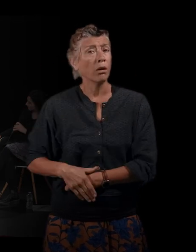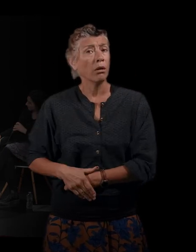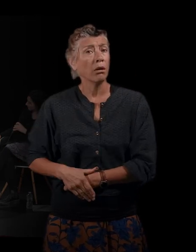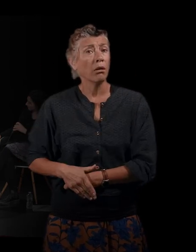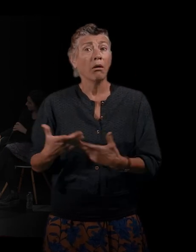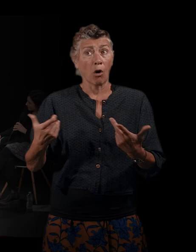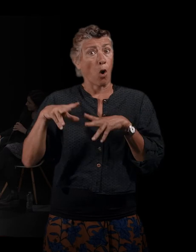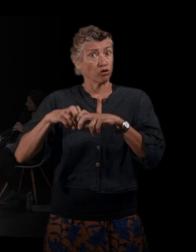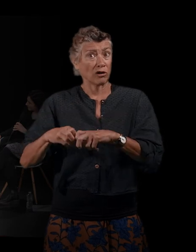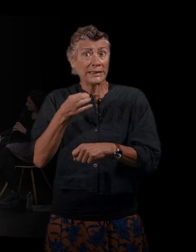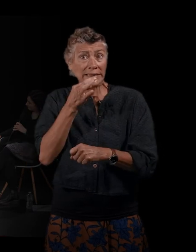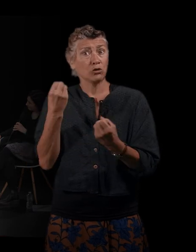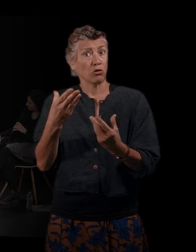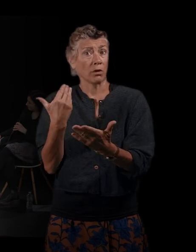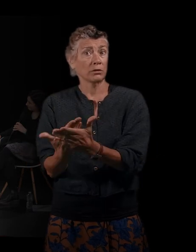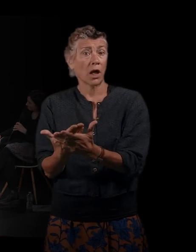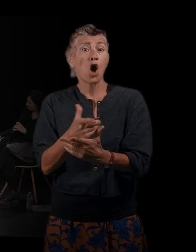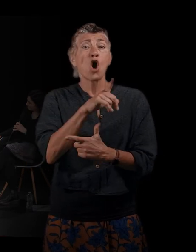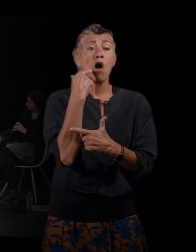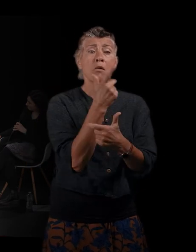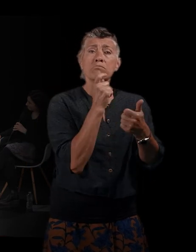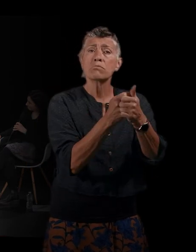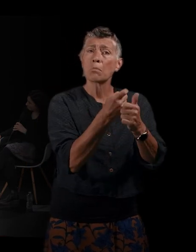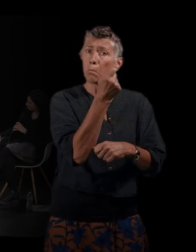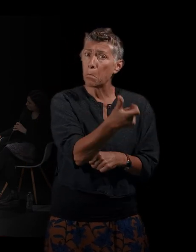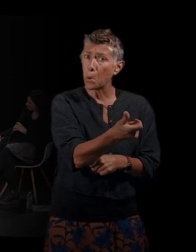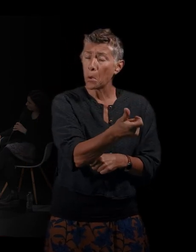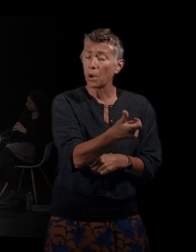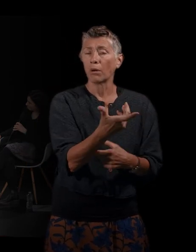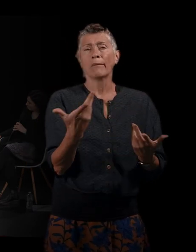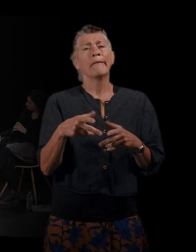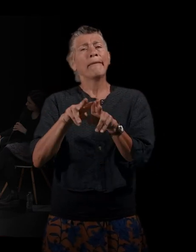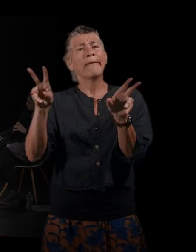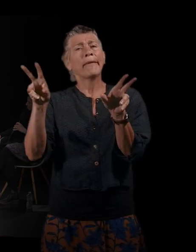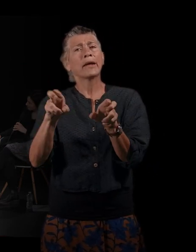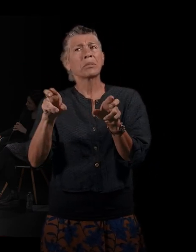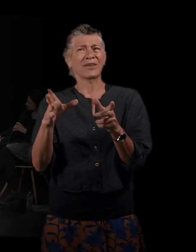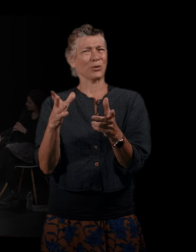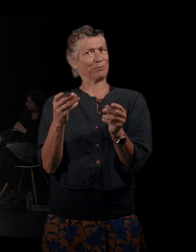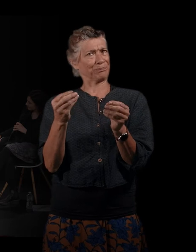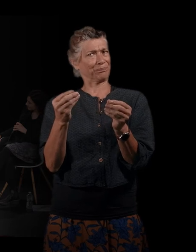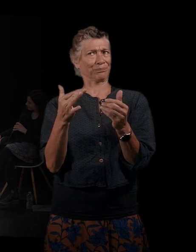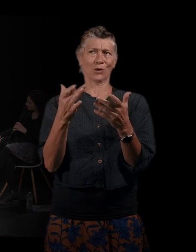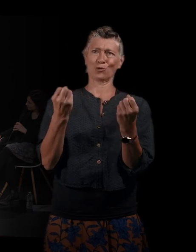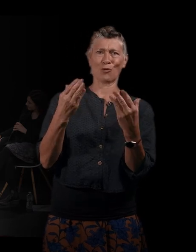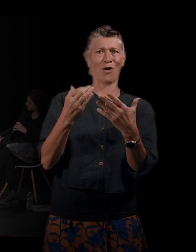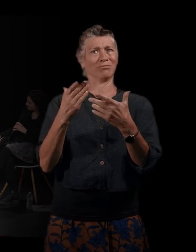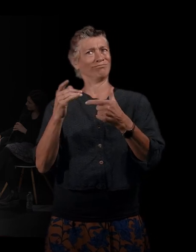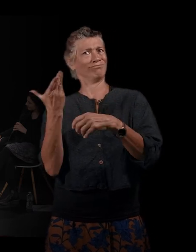appliquer aux hommes qui partent seuls ? L'usage de cette expression semble par ailleurs soutenir une vision positive de la migration féminine isolée.